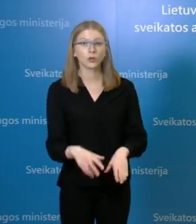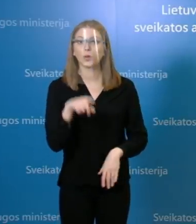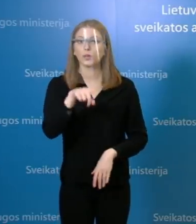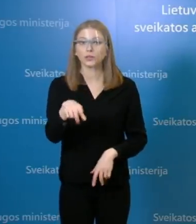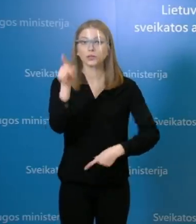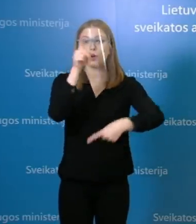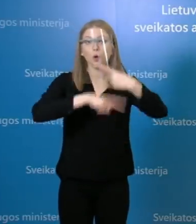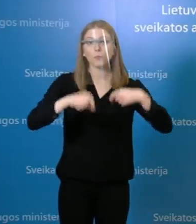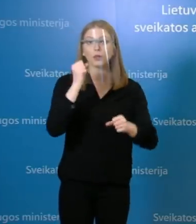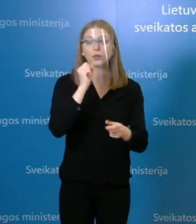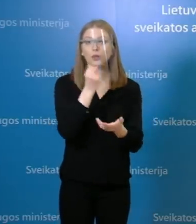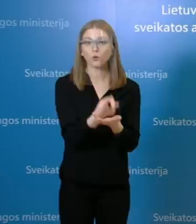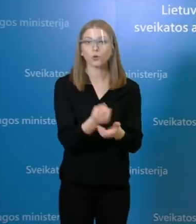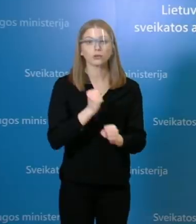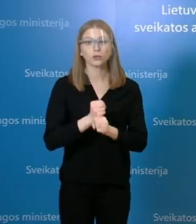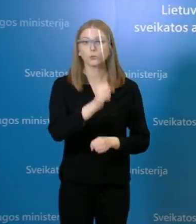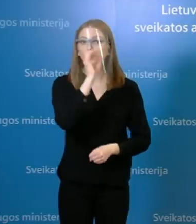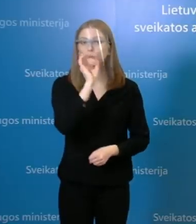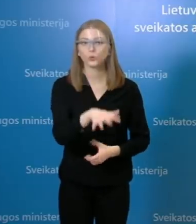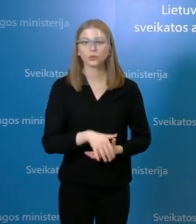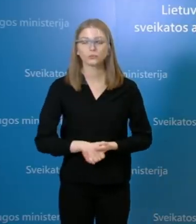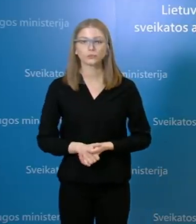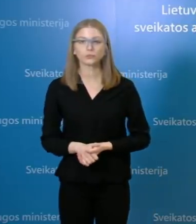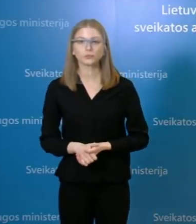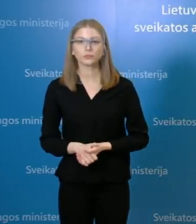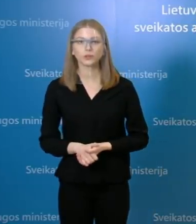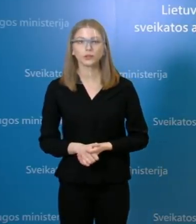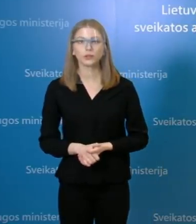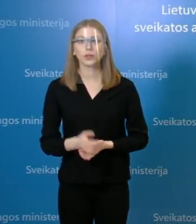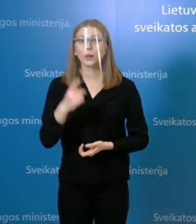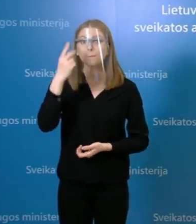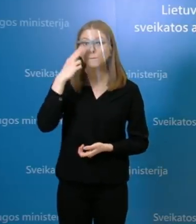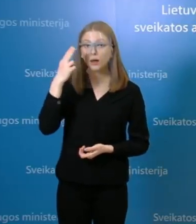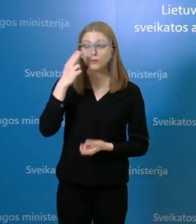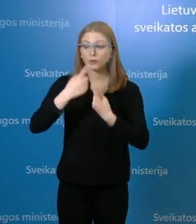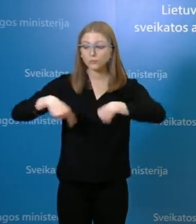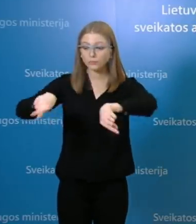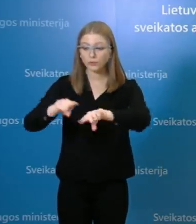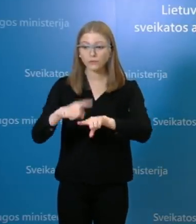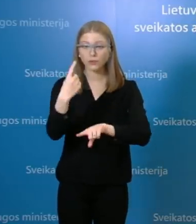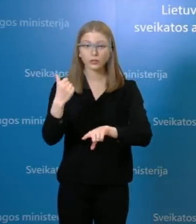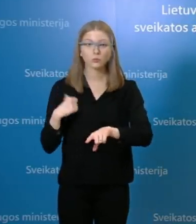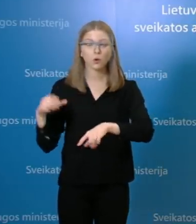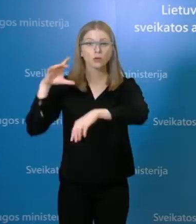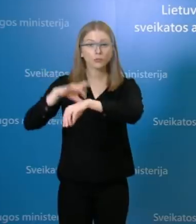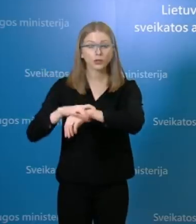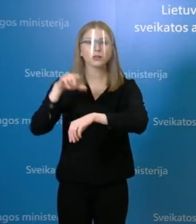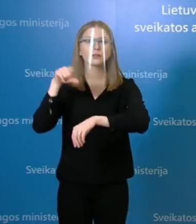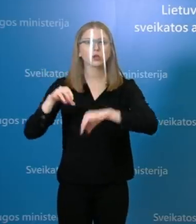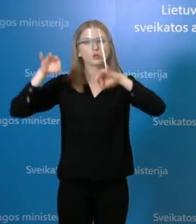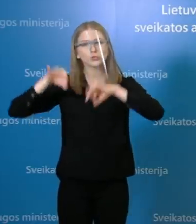vykdomas epidemiologinės tyrimas. Vienas atvejais patvirtintas panevežio apskritėje, tai yra tolimų jūrės